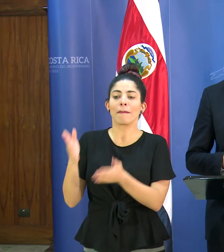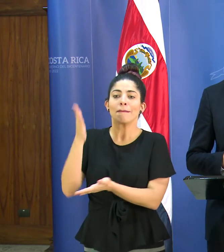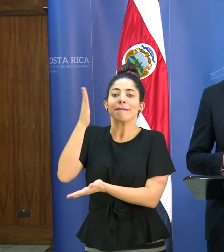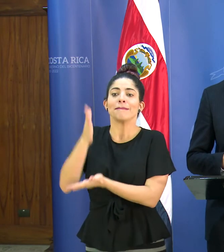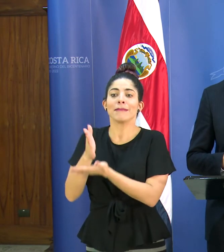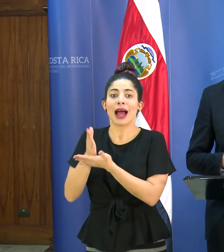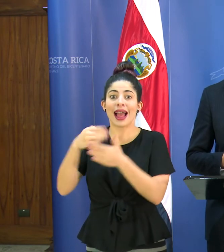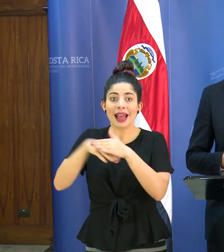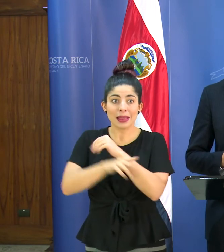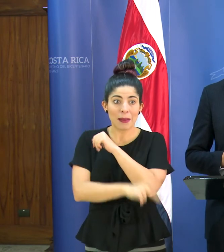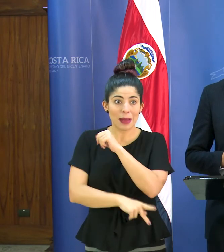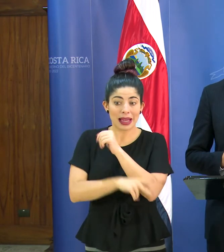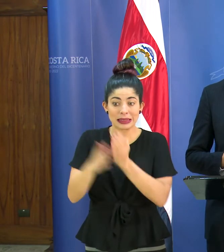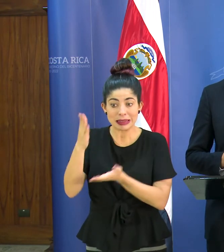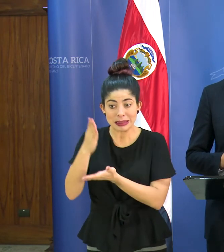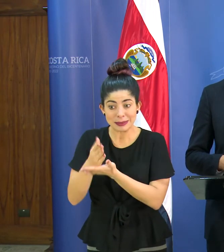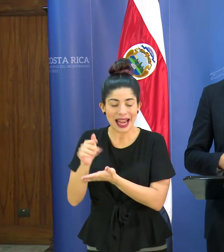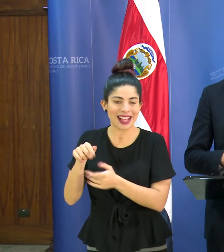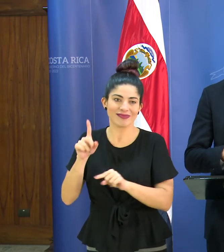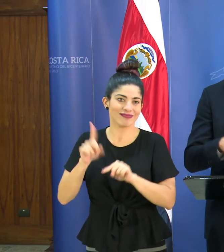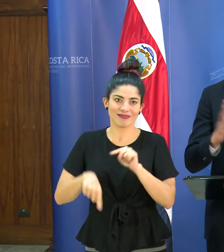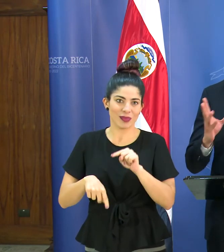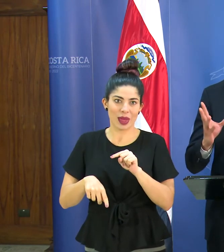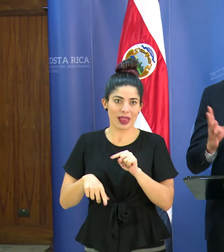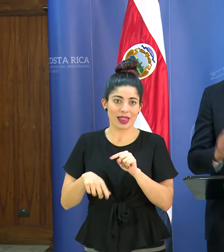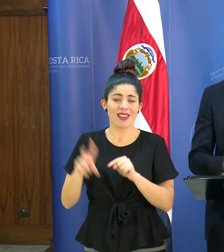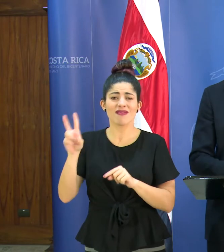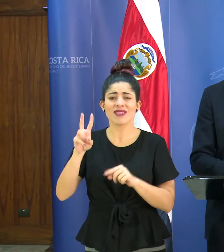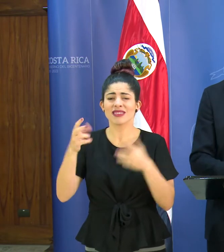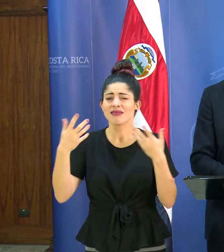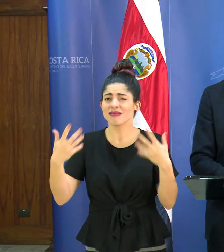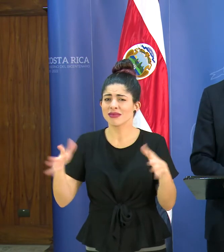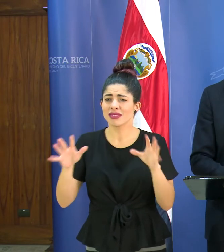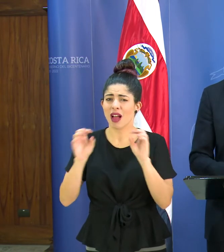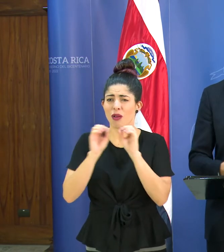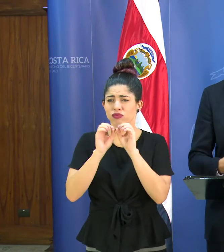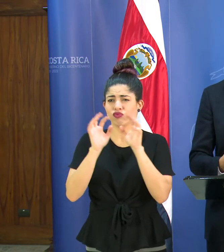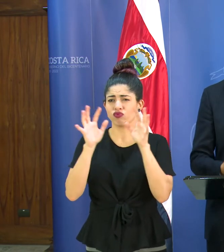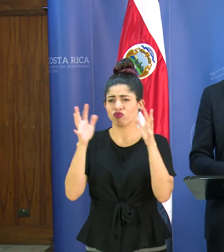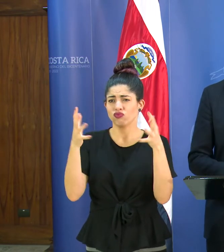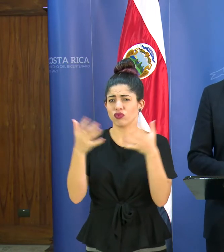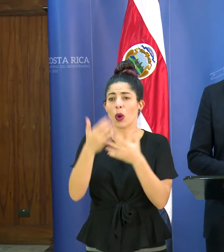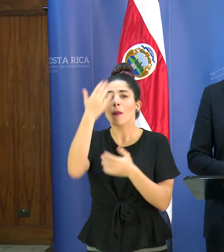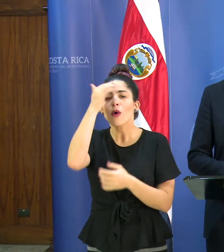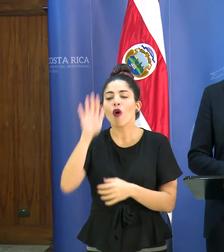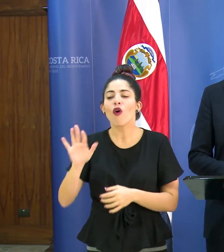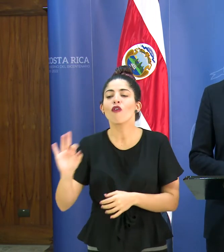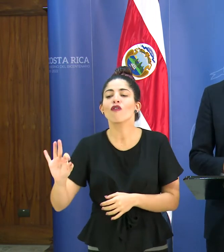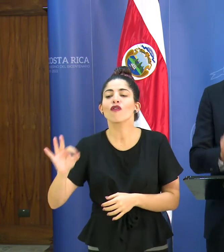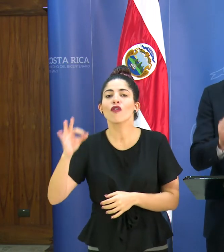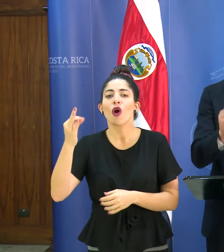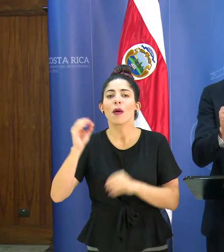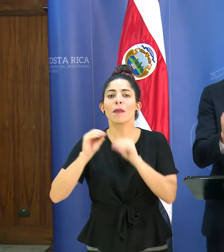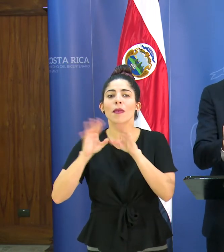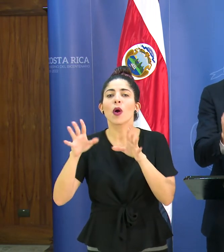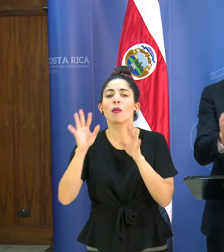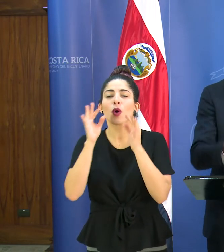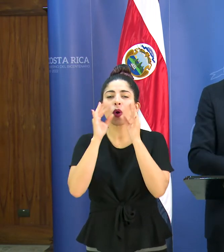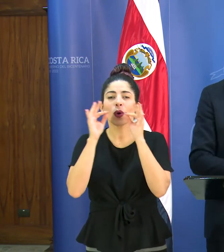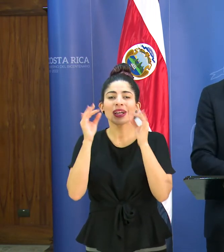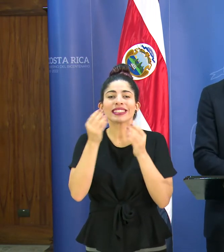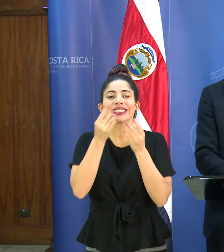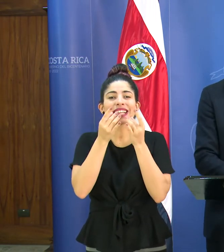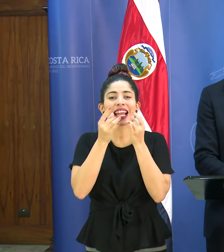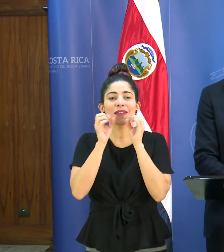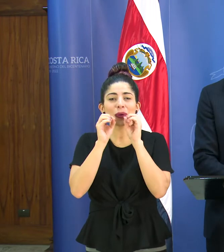países. Es un virus que ya se ha expandido por su forma de transmisión, que es a través de las gotitas